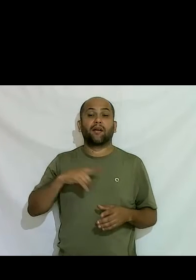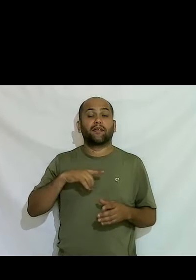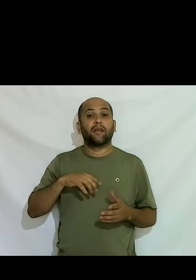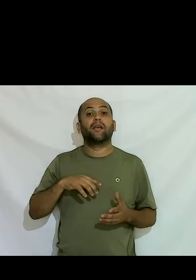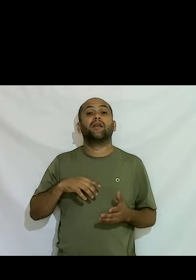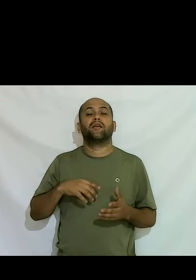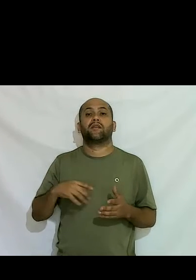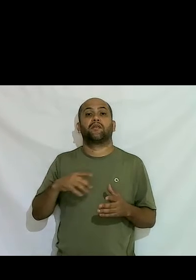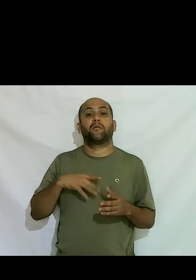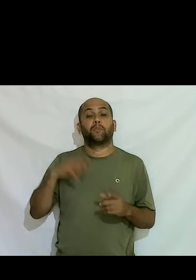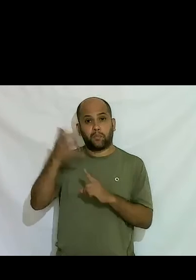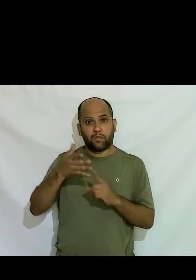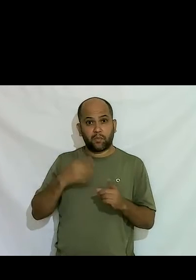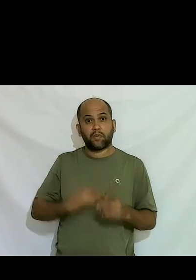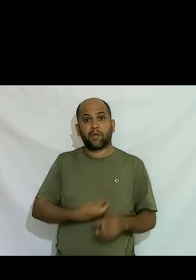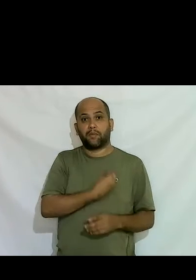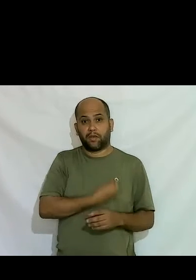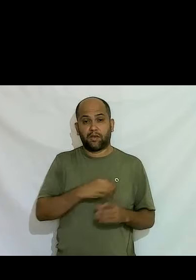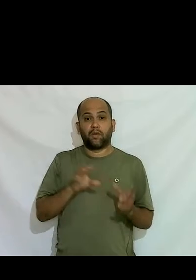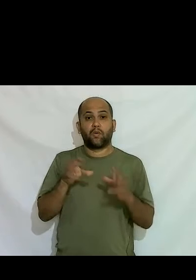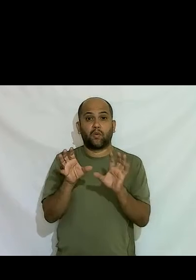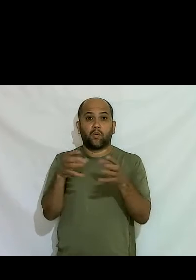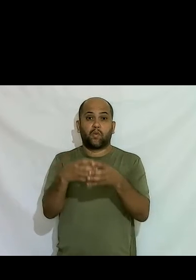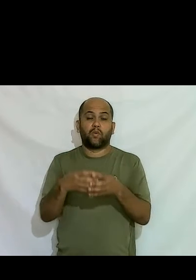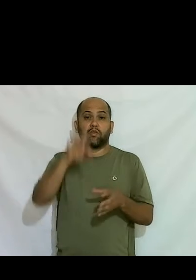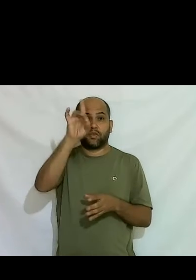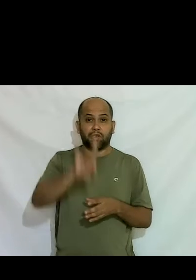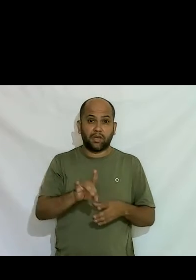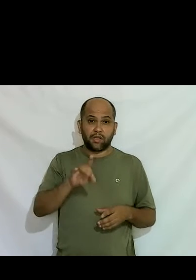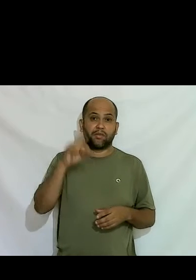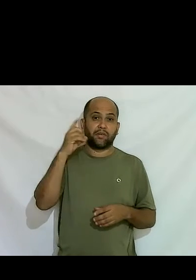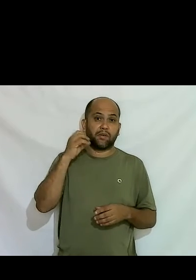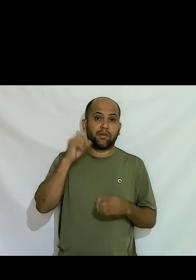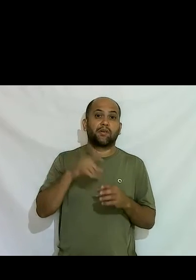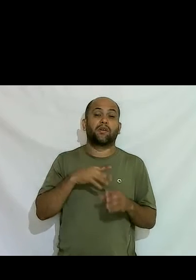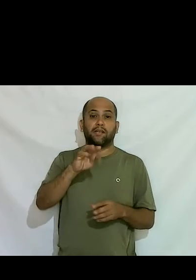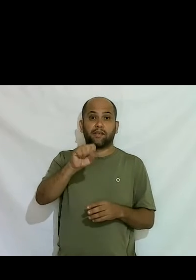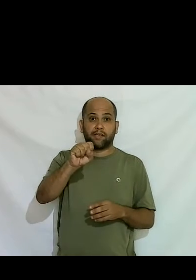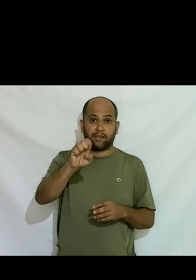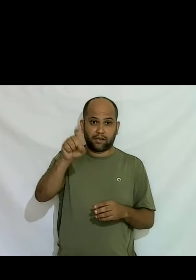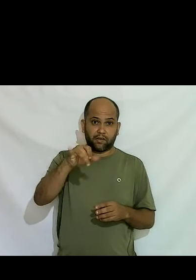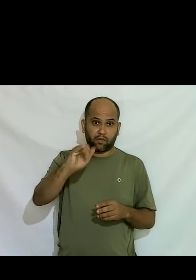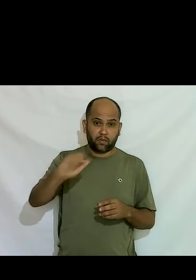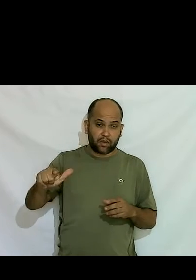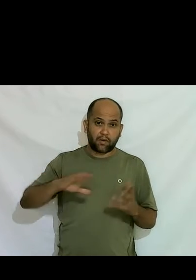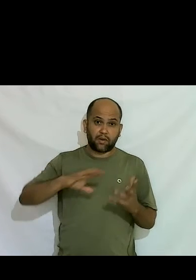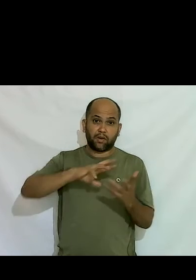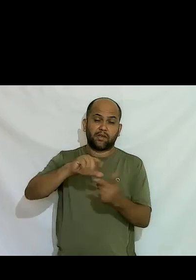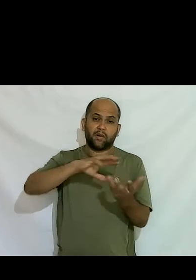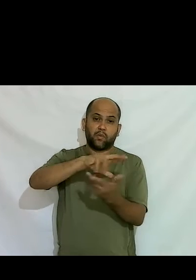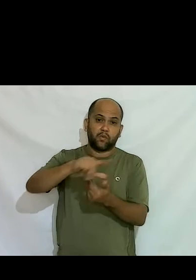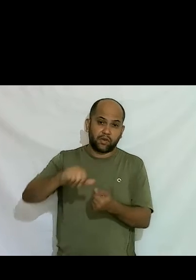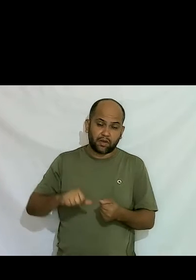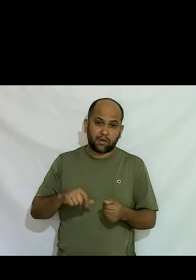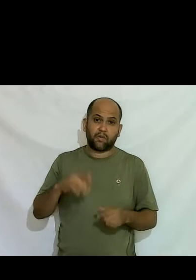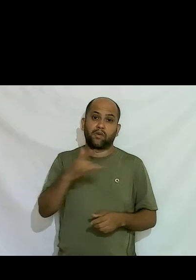World Association for Sexual Health que é a Associação Mundial pela Saúde Sexual maior associação do mundo